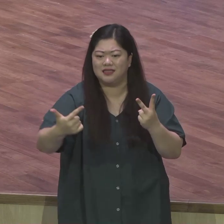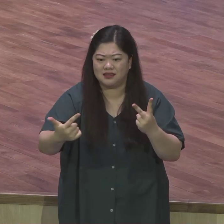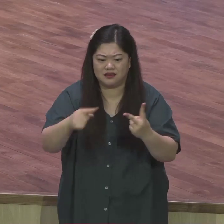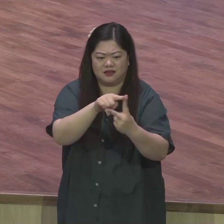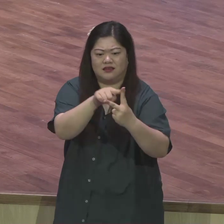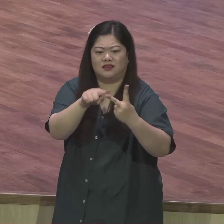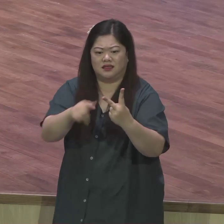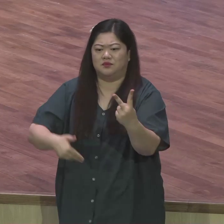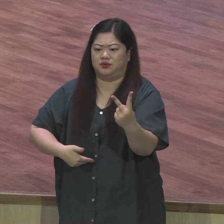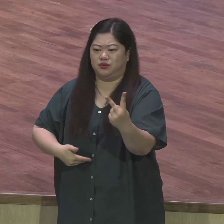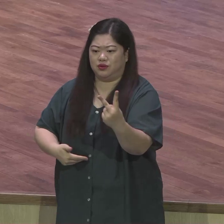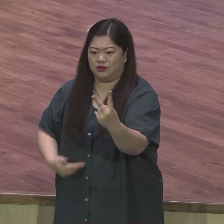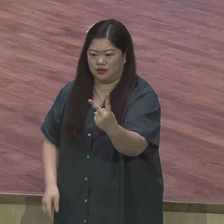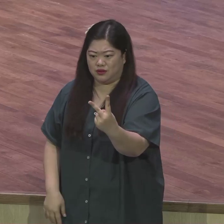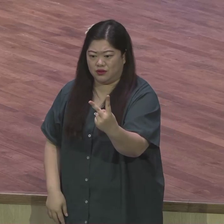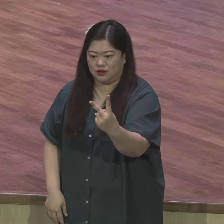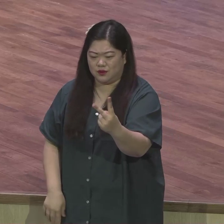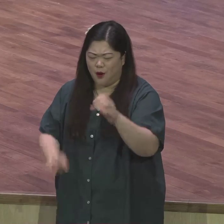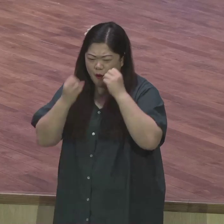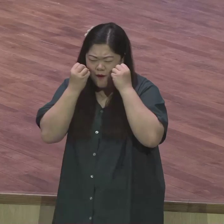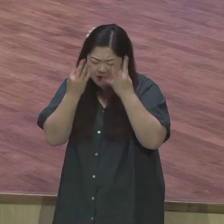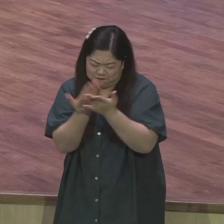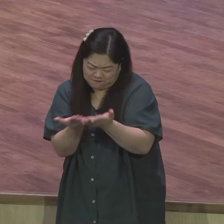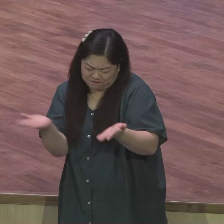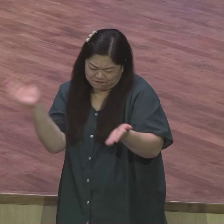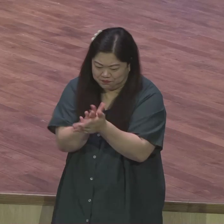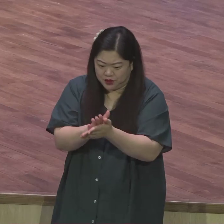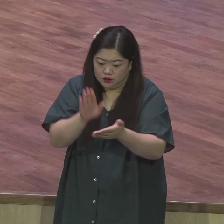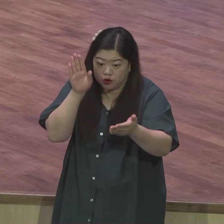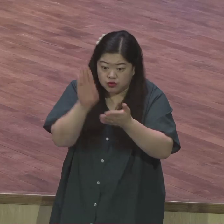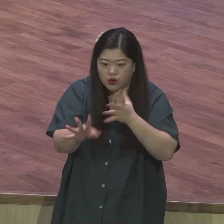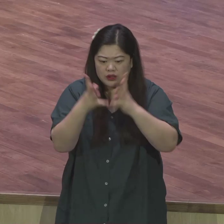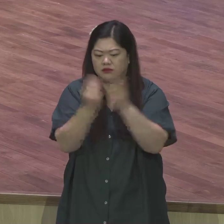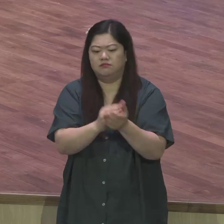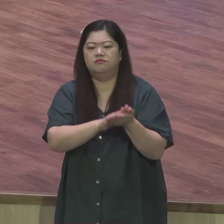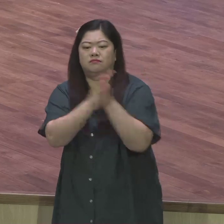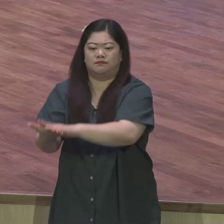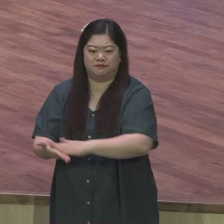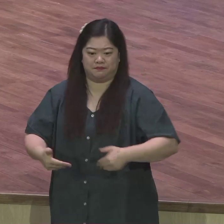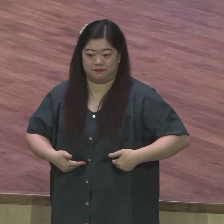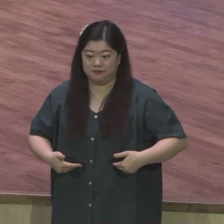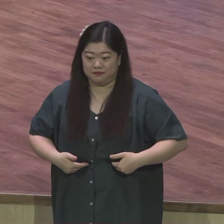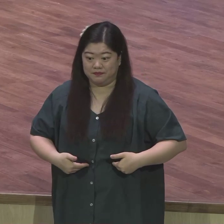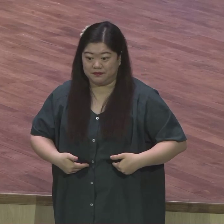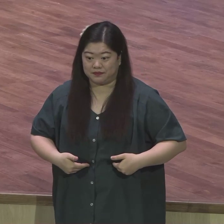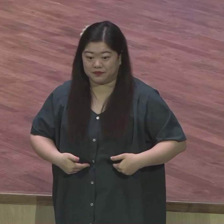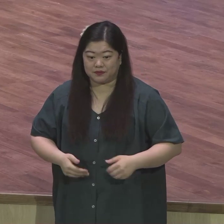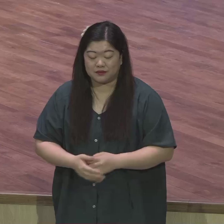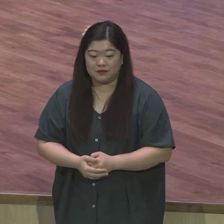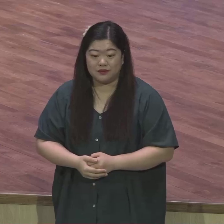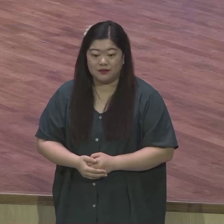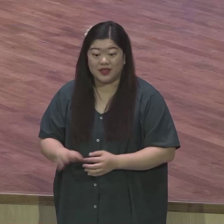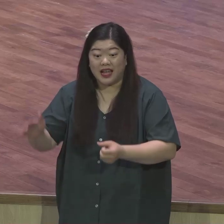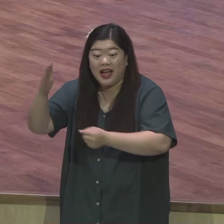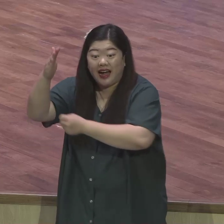여러분 축복하시기 위함이에요 모든 건 하나님 축복하시기 위함이라니까 무슨 하나님이 사람이 부담을 줍니까